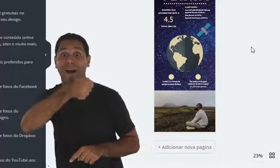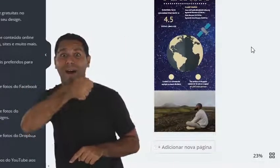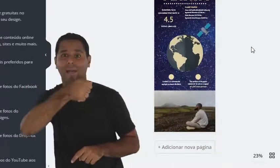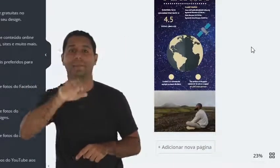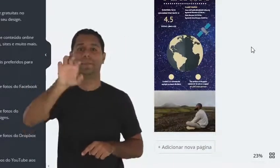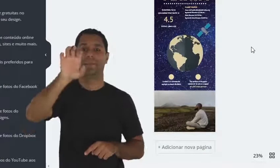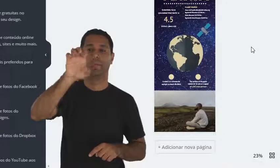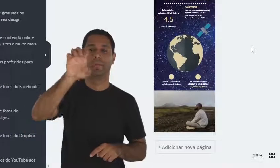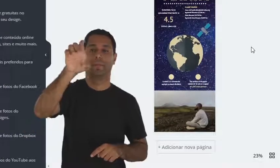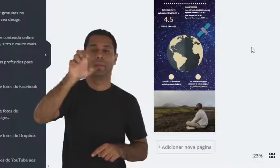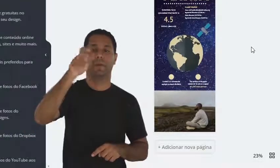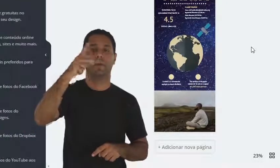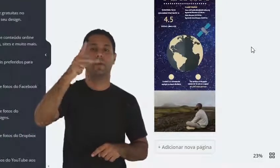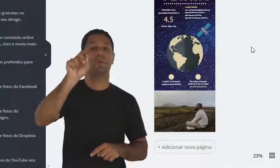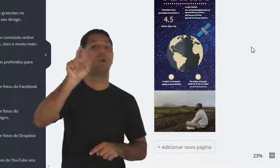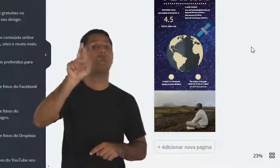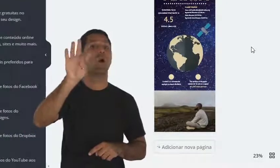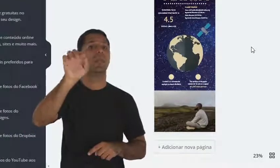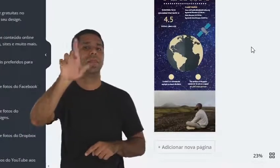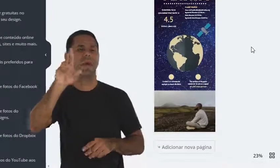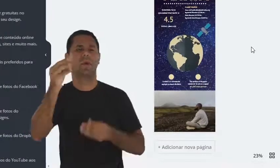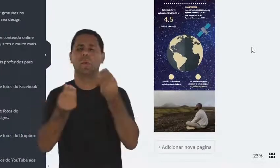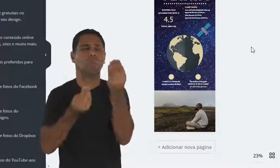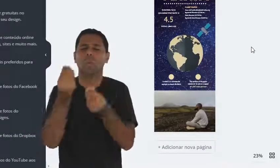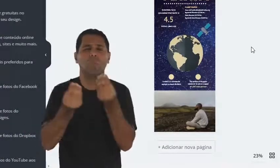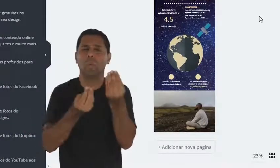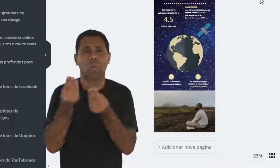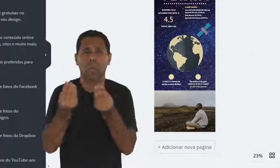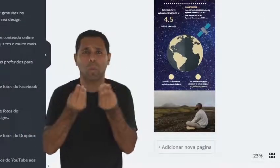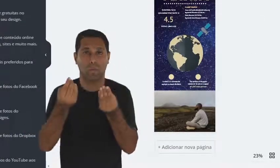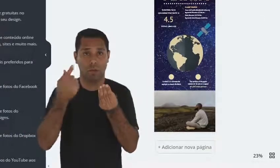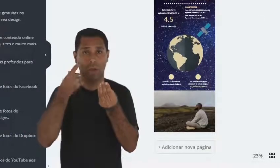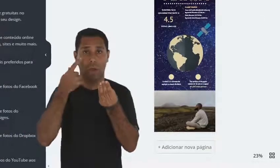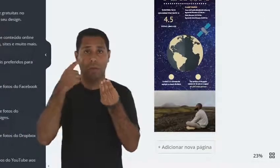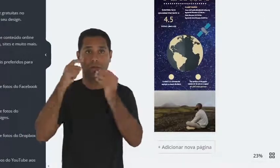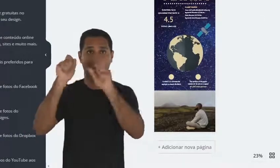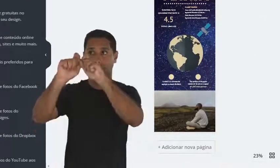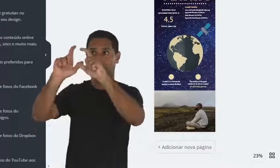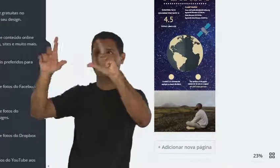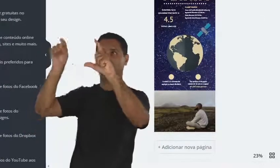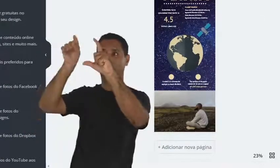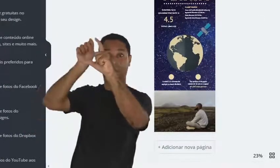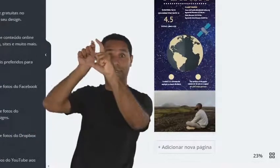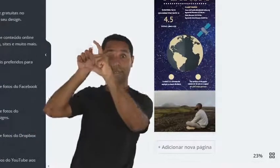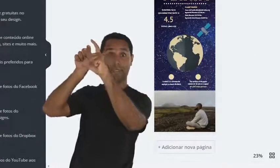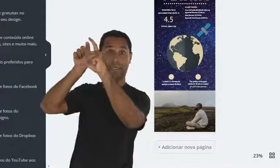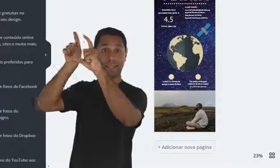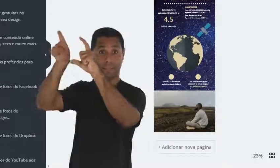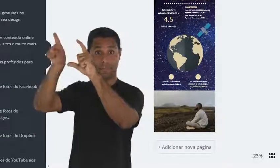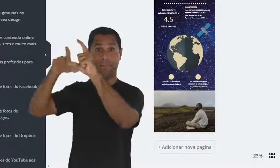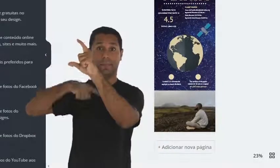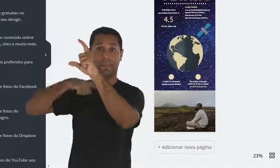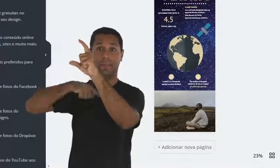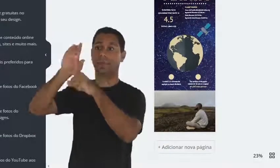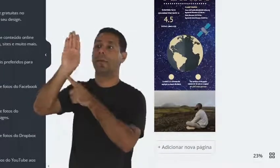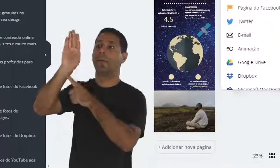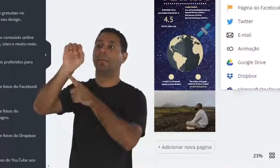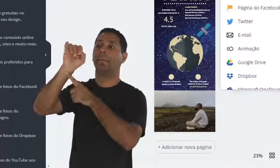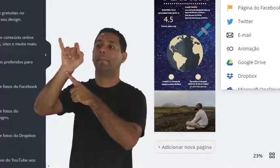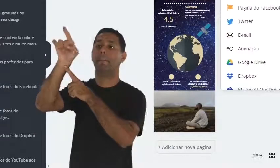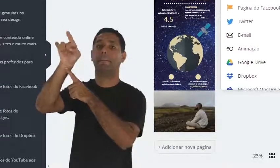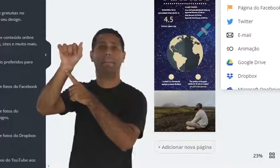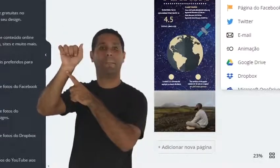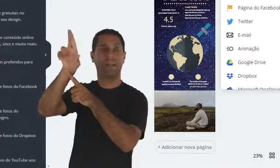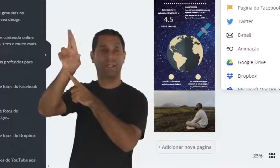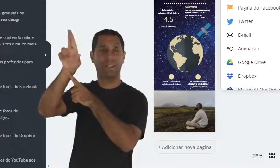imagem. É a hora de eu retirar essa imagem daqui, para eu disponibilizar onde eu quero. Então, eu venho aqui